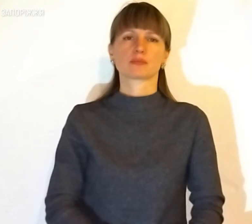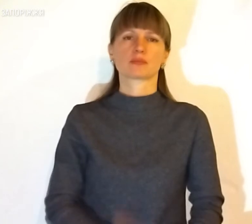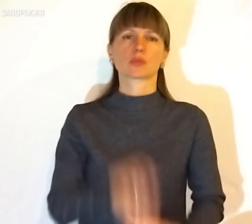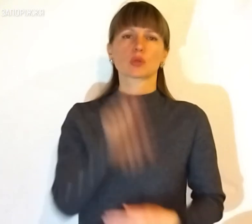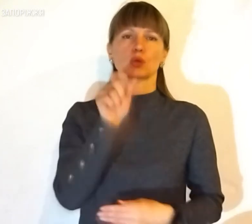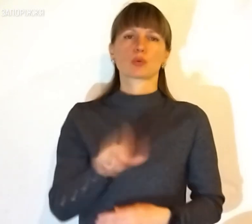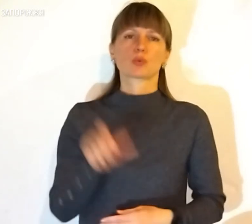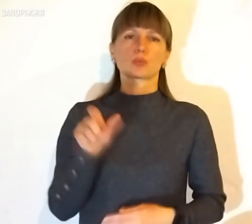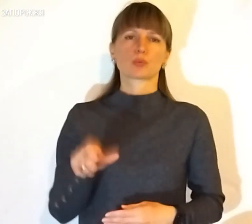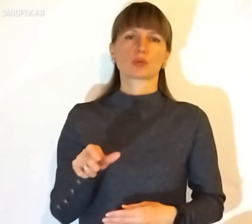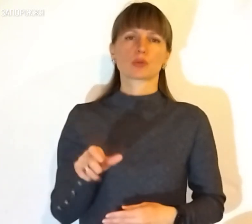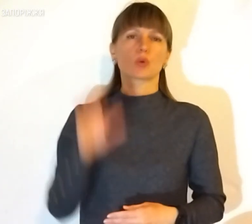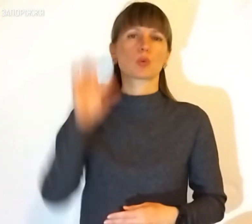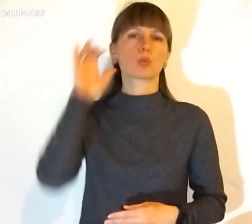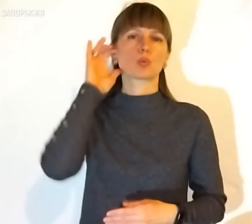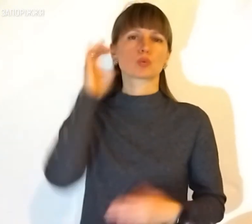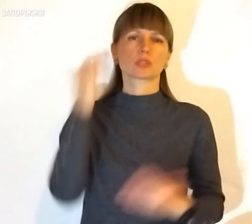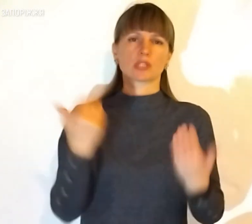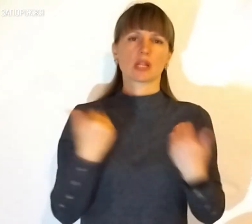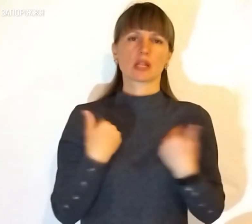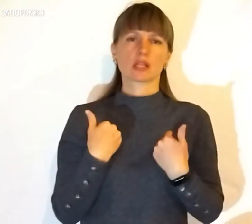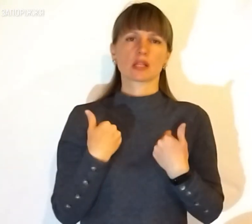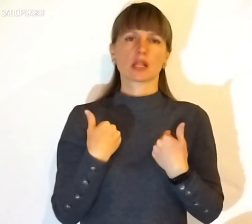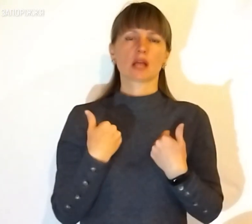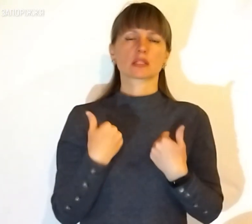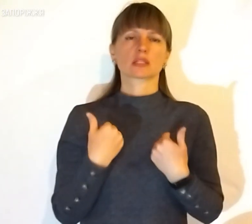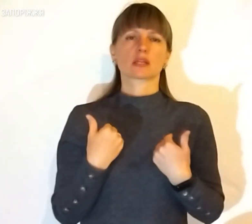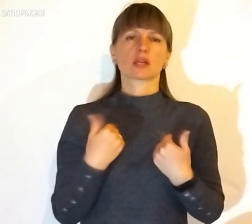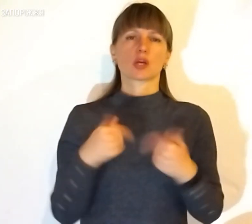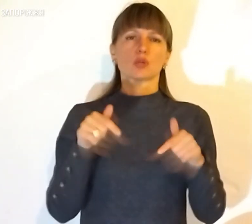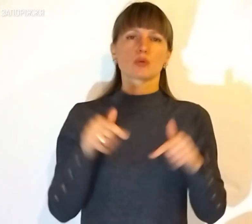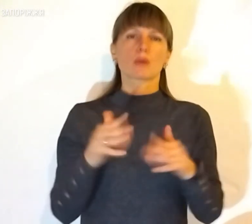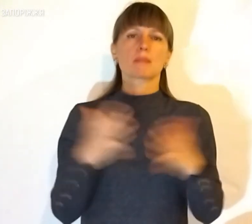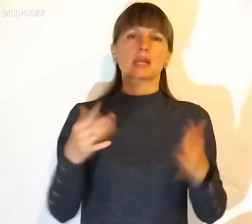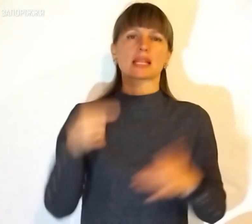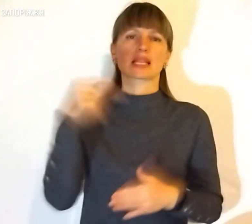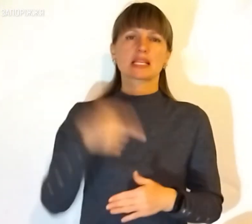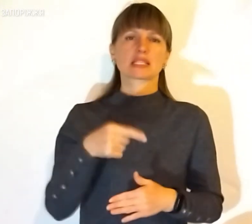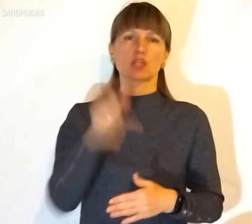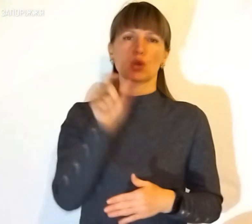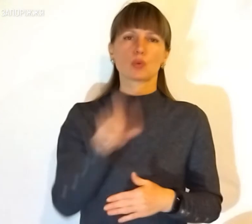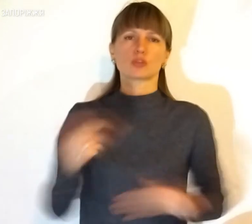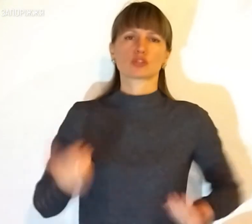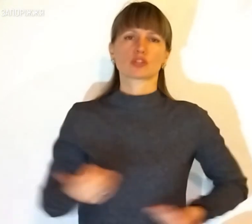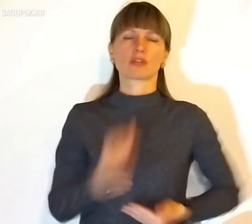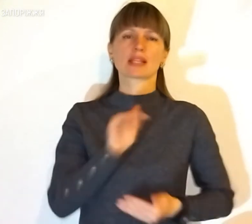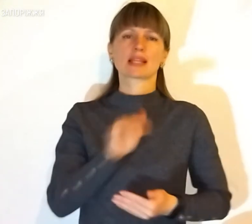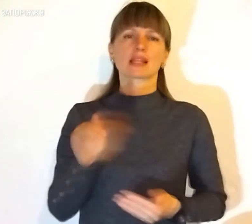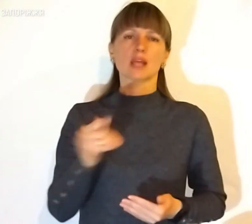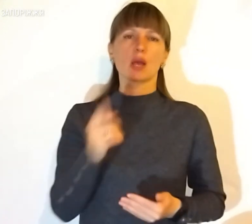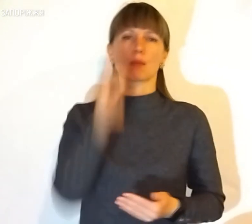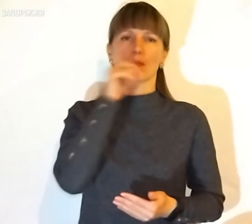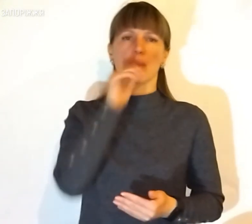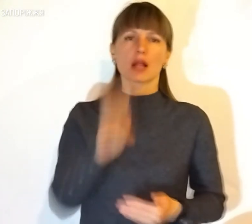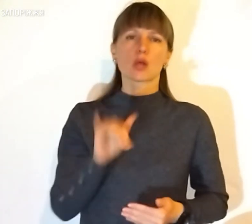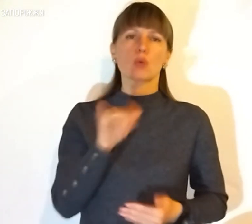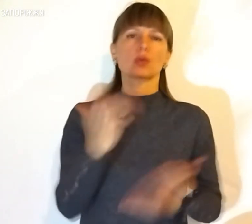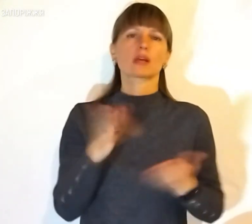Люди, услышьте нас. Люди, почуйте нас. Тут більше тисячі людей живе. Дітей, маленьких, у яких у